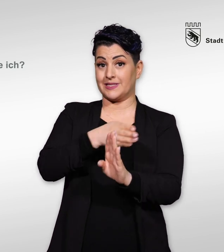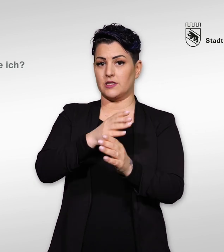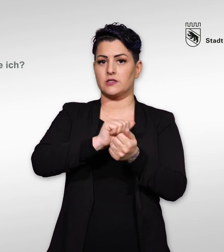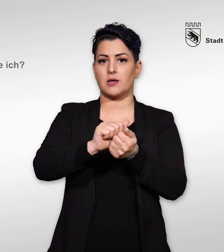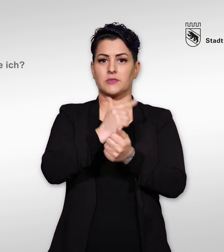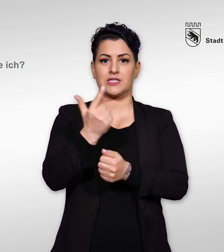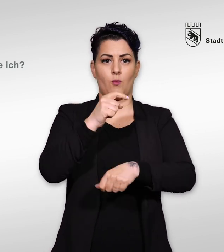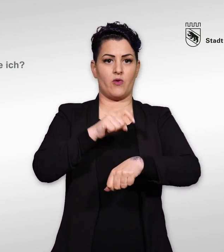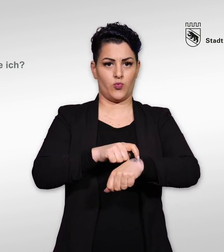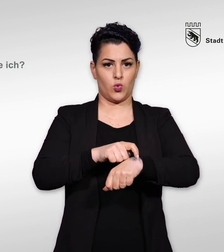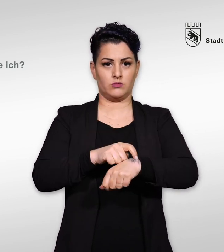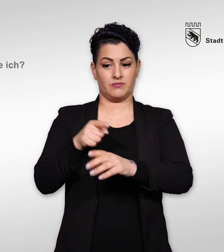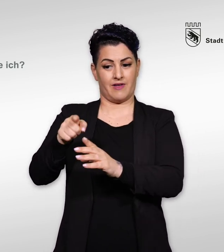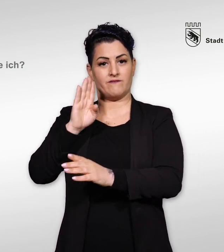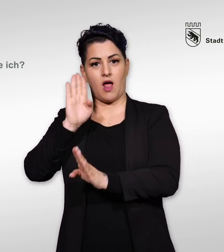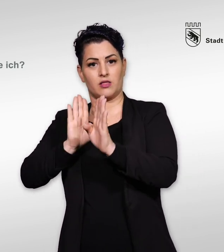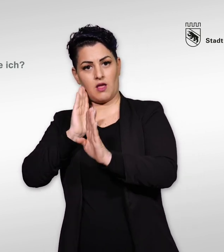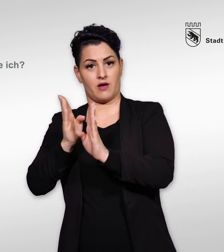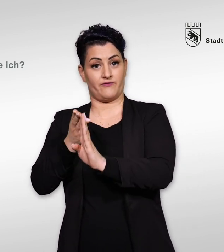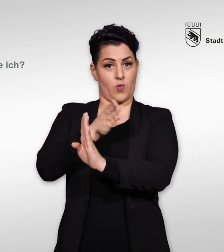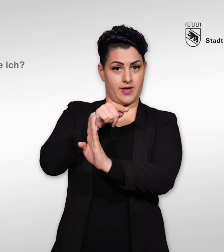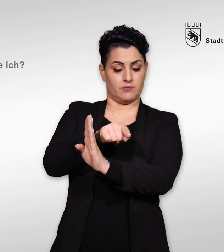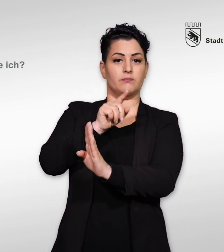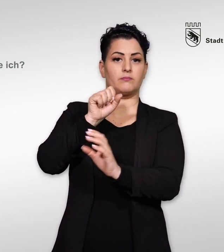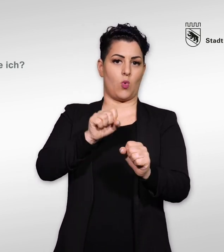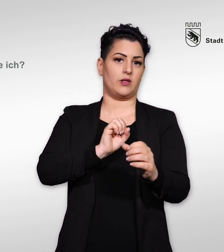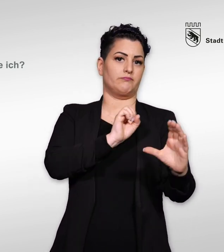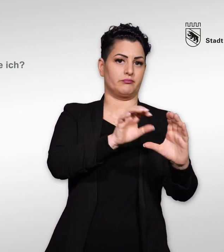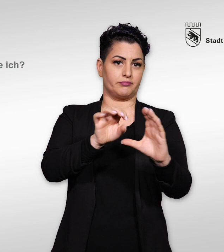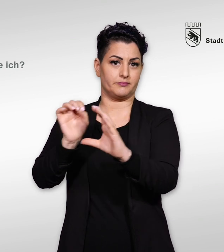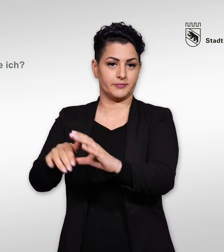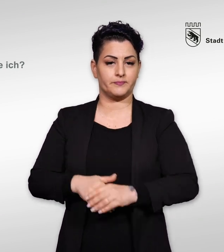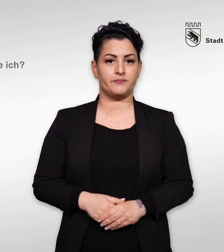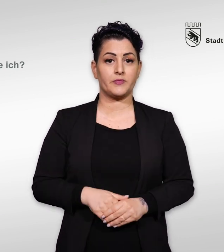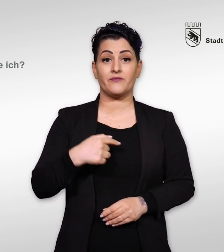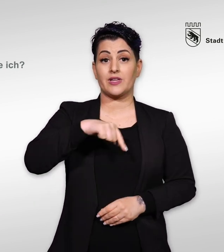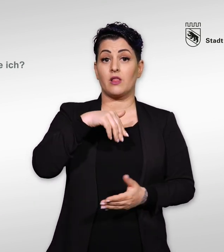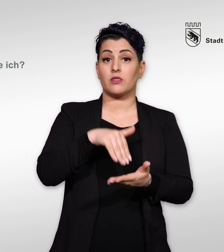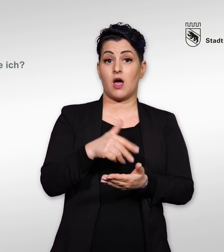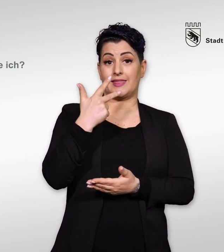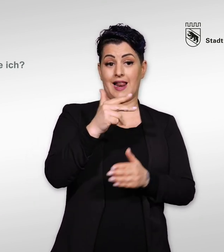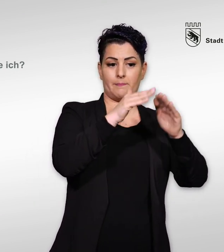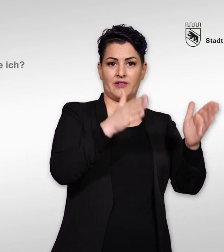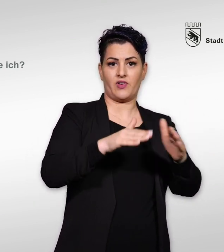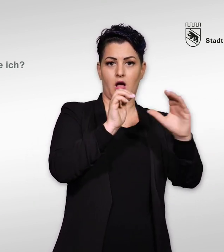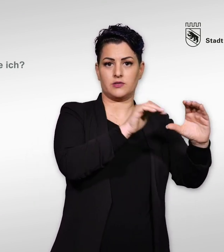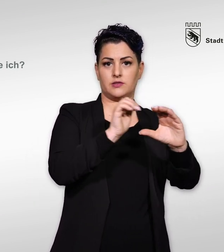offiziellen Briefkästen einwerfen. Dies ist bis am Samstag um 12 Uhr vor dem Wahltag möglich.